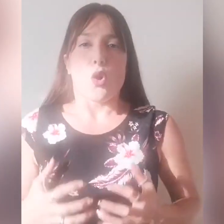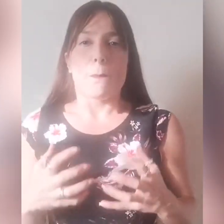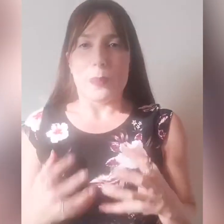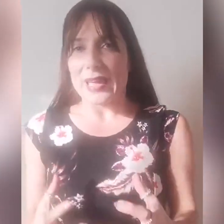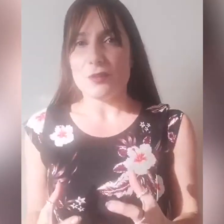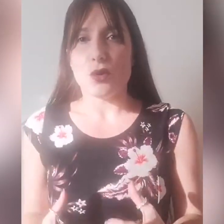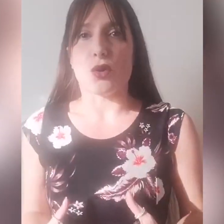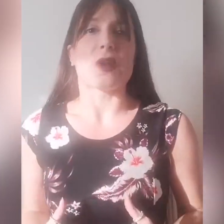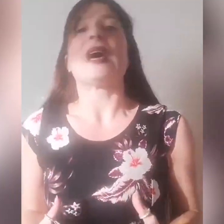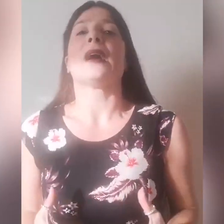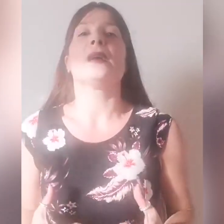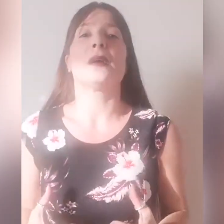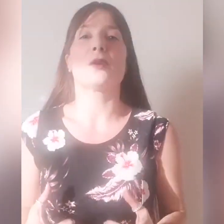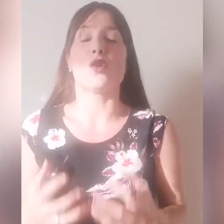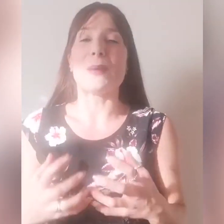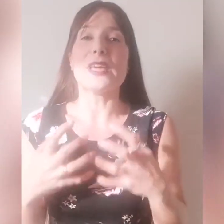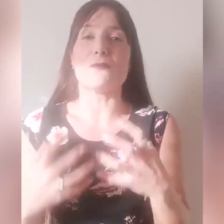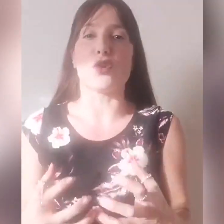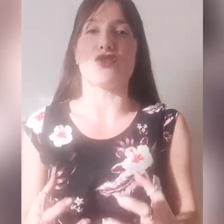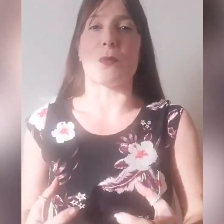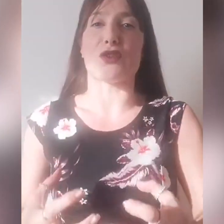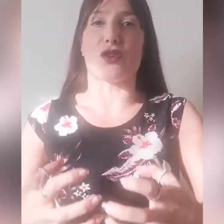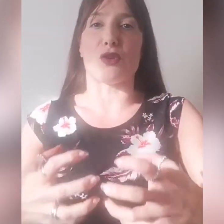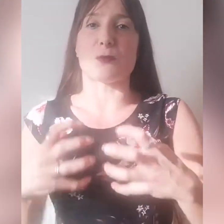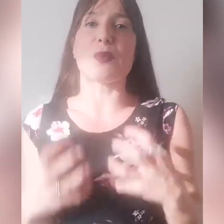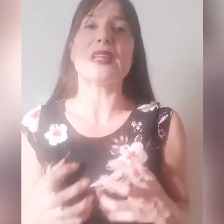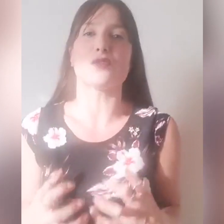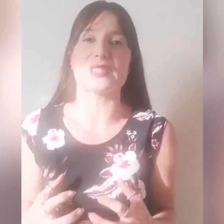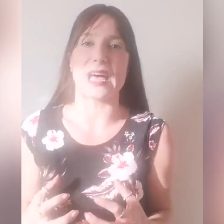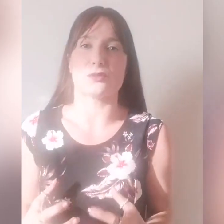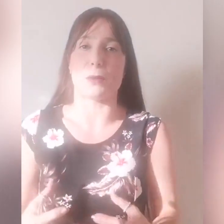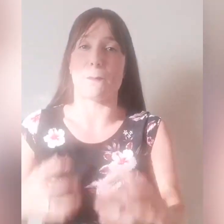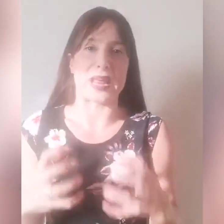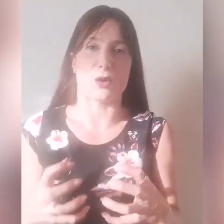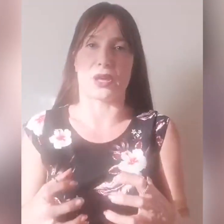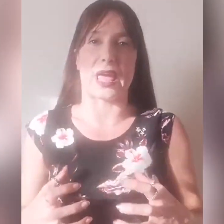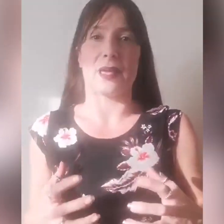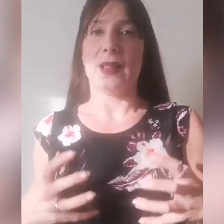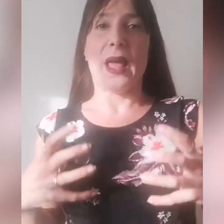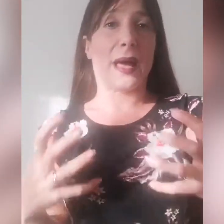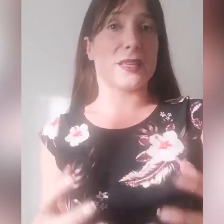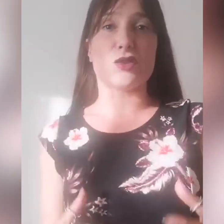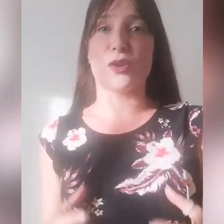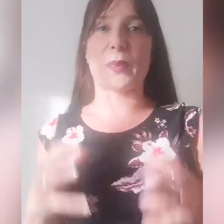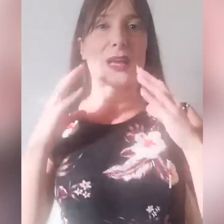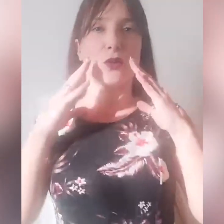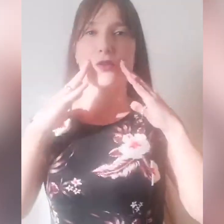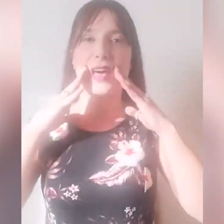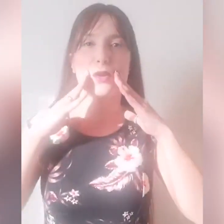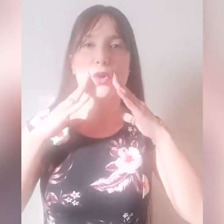compendio con la mia voce per ciò che lo Spirito Santo, e prego che, anche se ho già pregato, voglio farlo